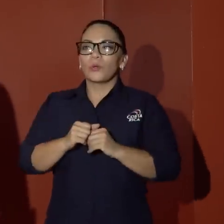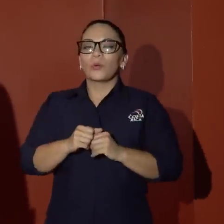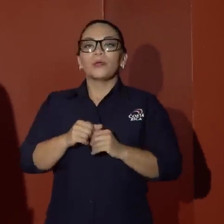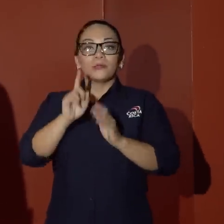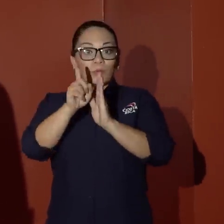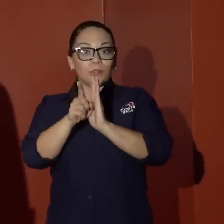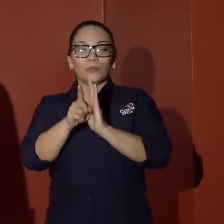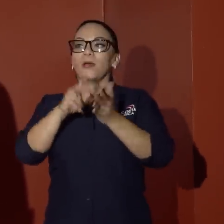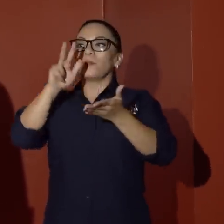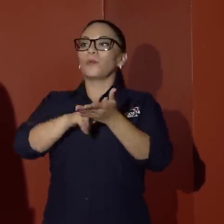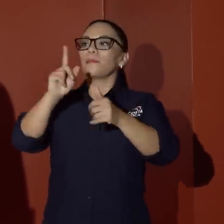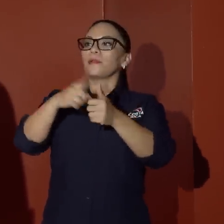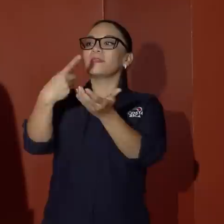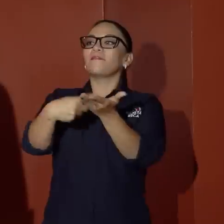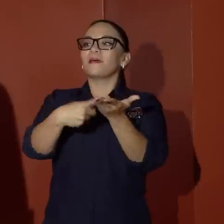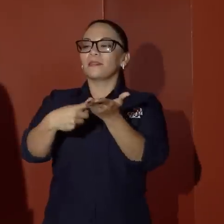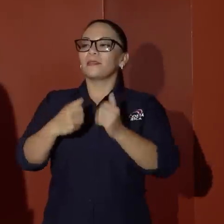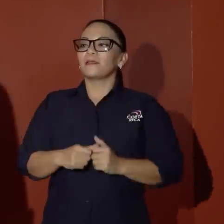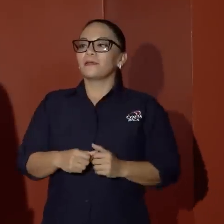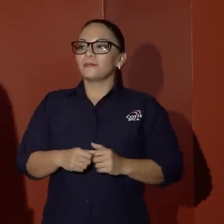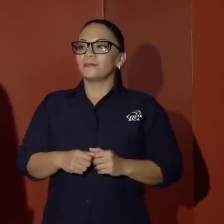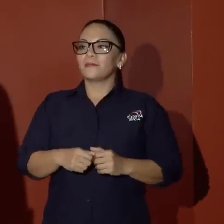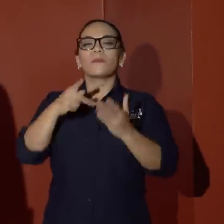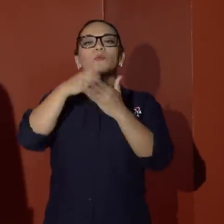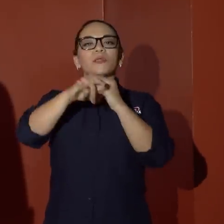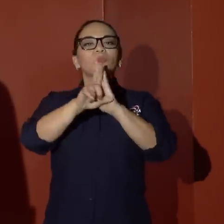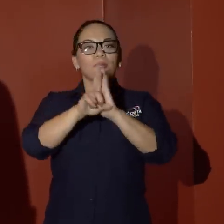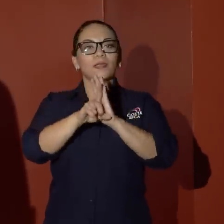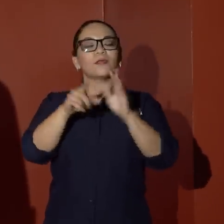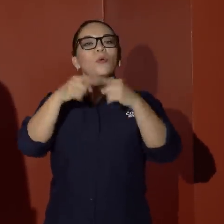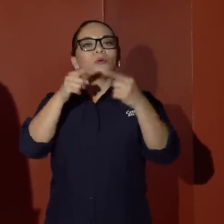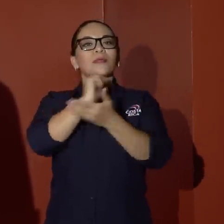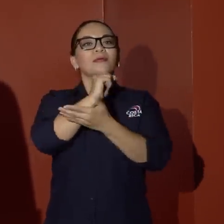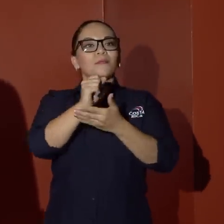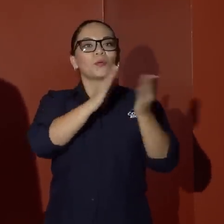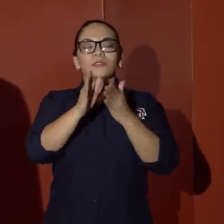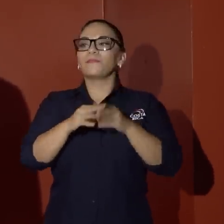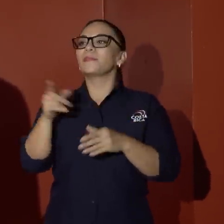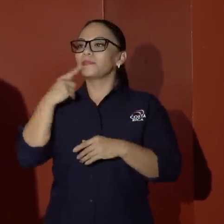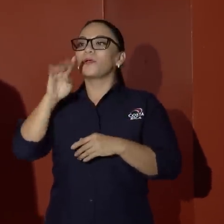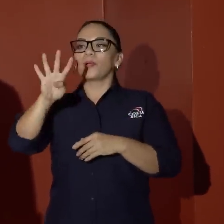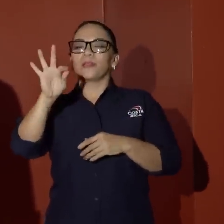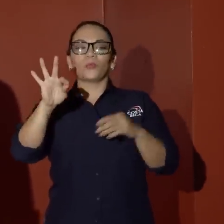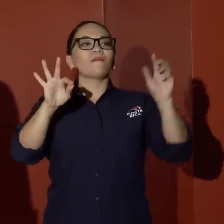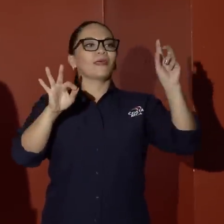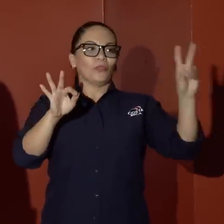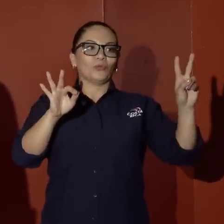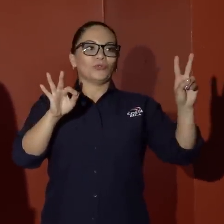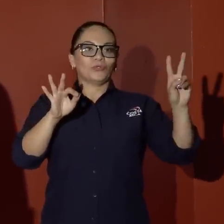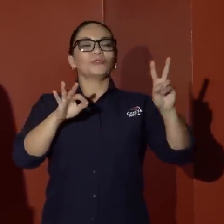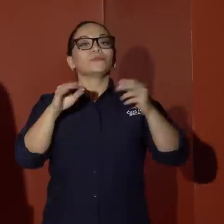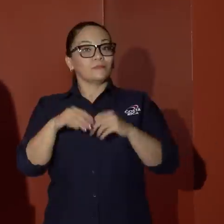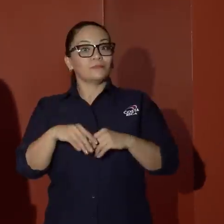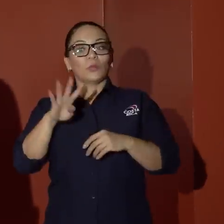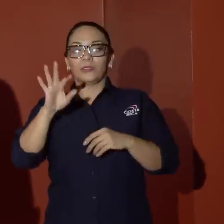algunos minutos se acaba de aprobar en primer debate el proyecto de ley contra el crimen organizado. Quedaron 49 a 2 a